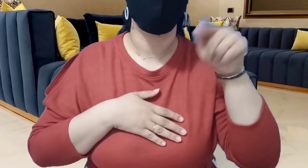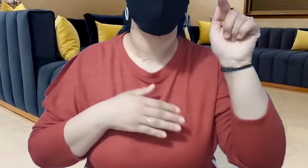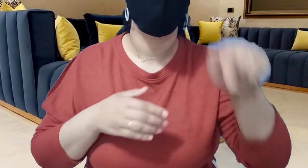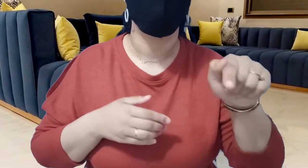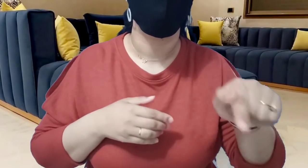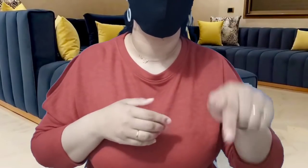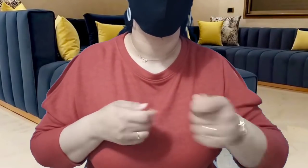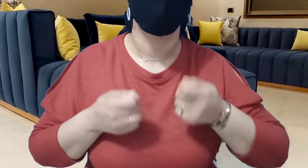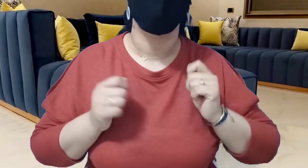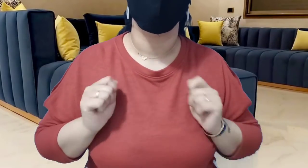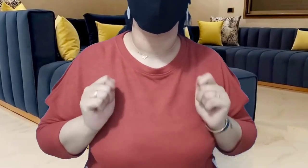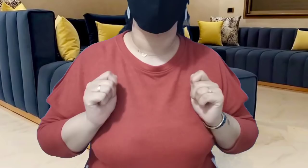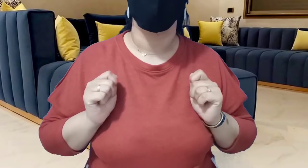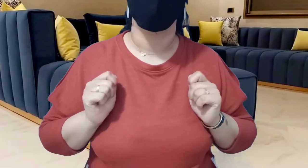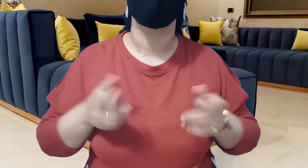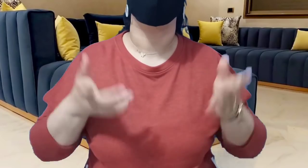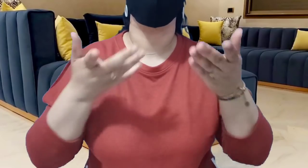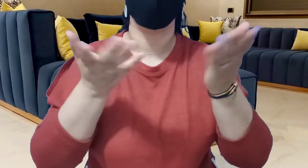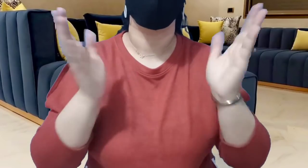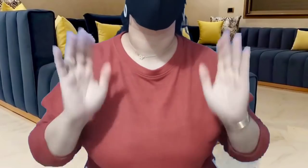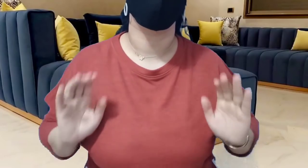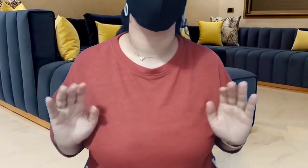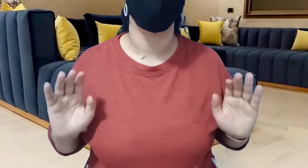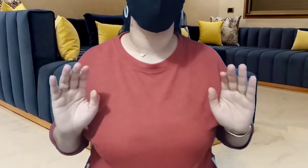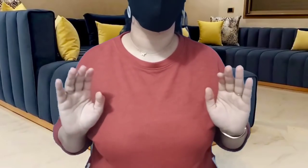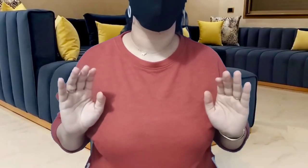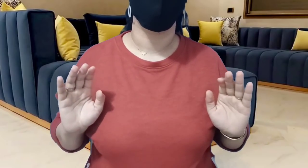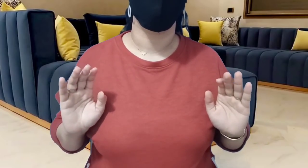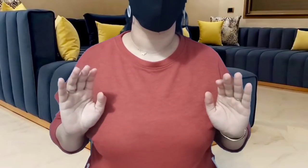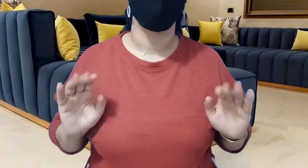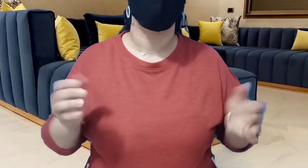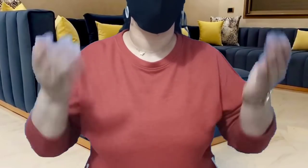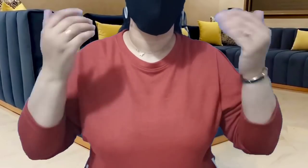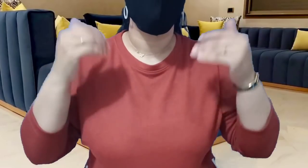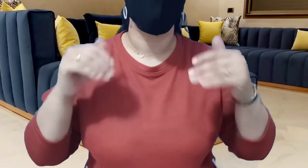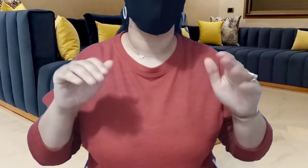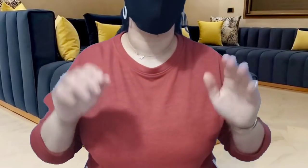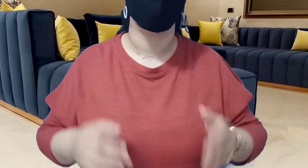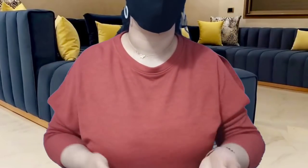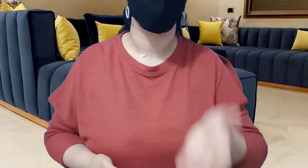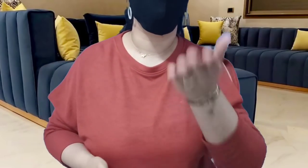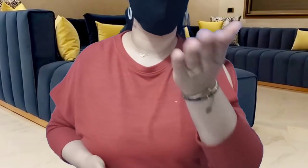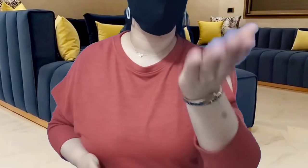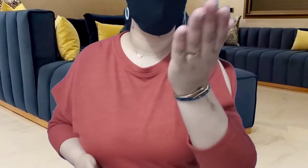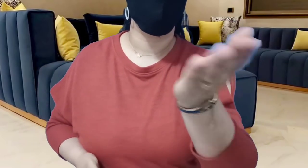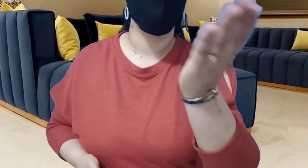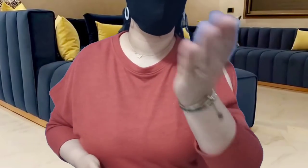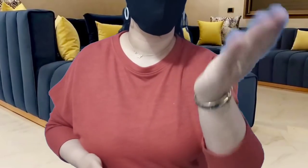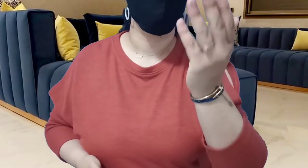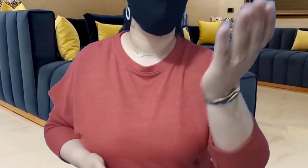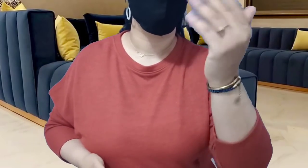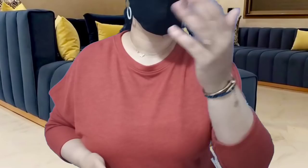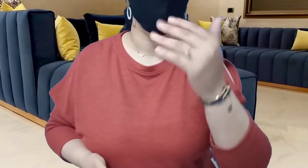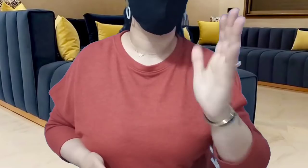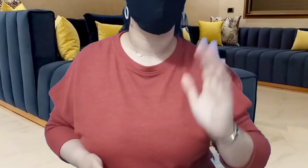كتضربها رها كل من أجل وفي الأخير السيدة بغي تبرع